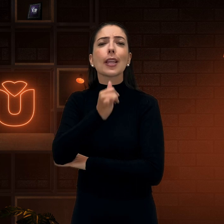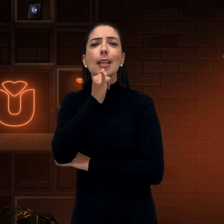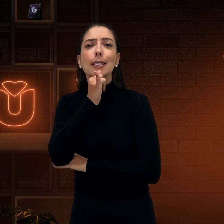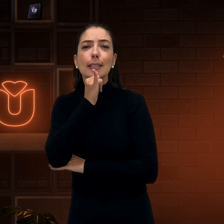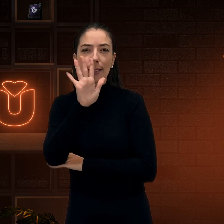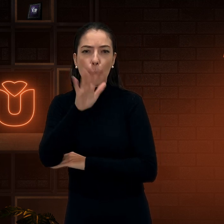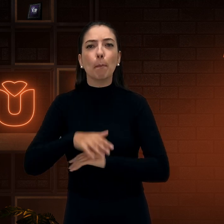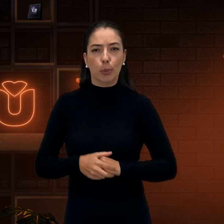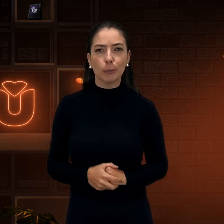fala, por exemplo.